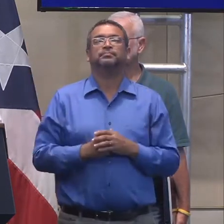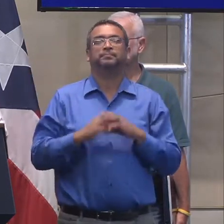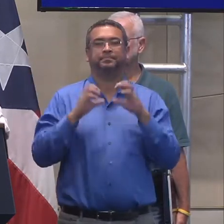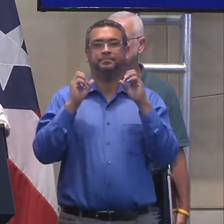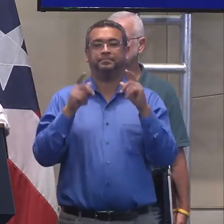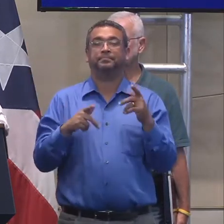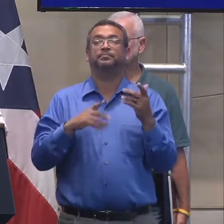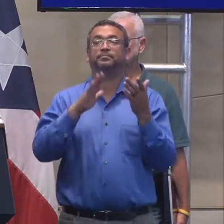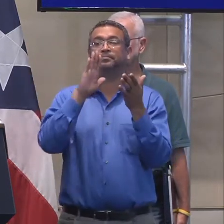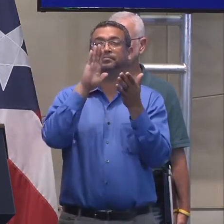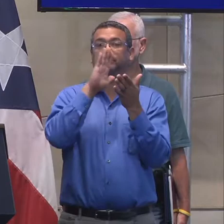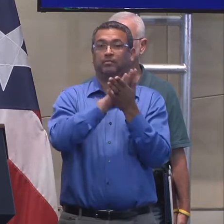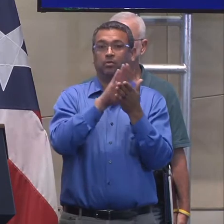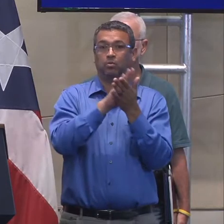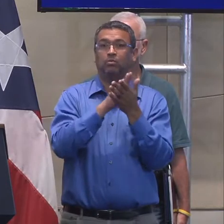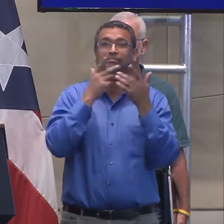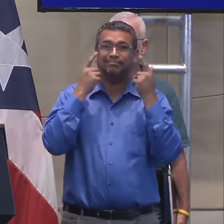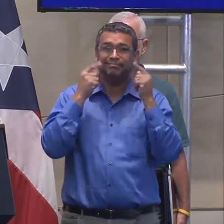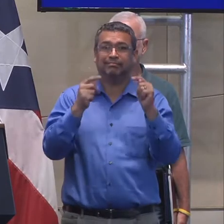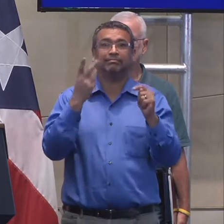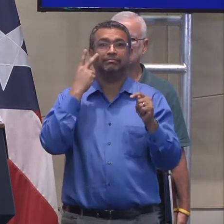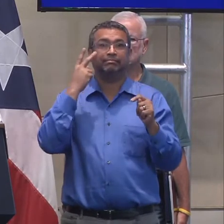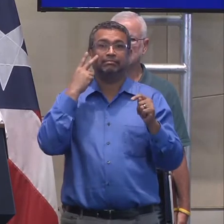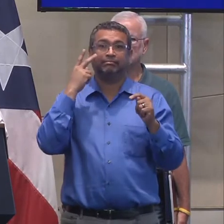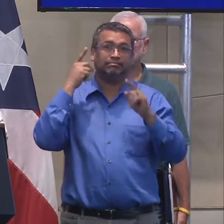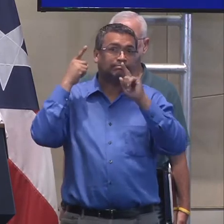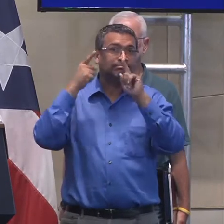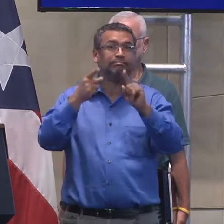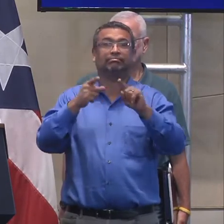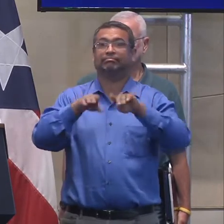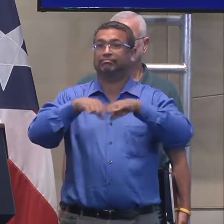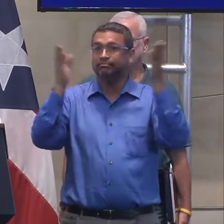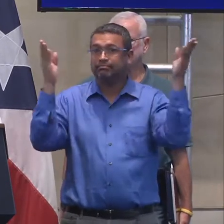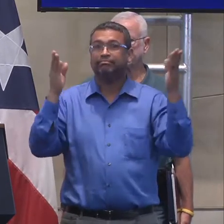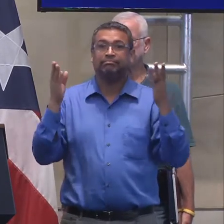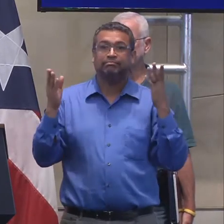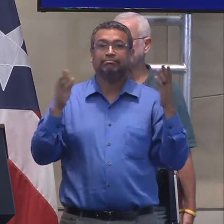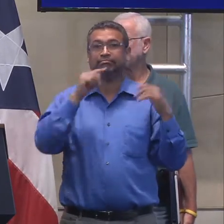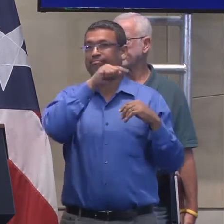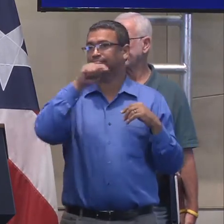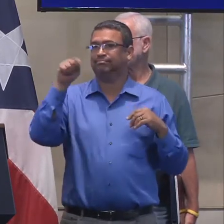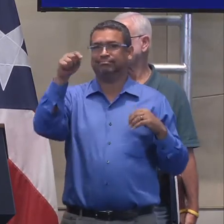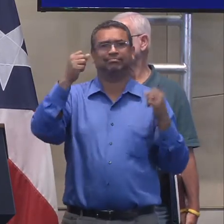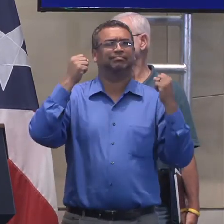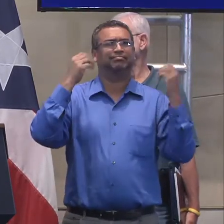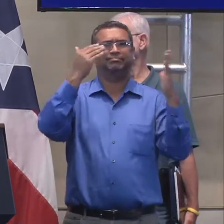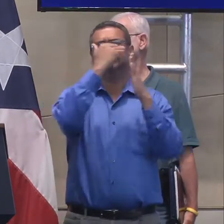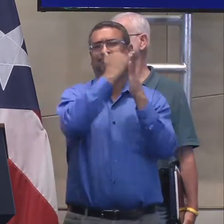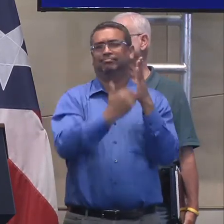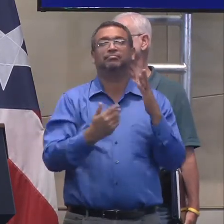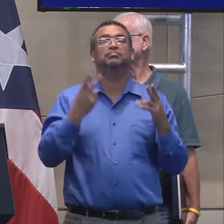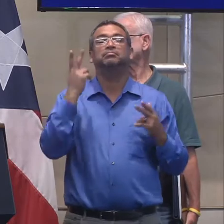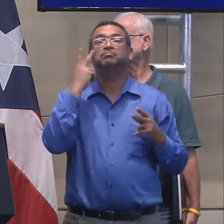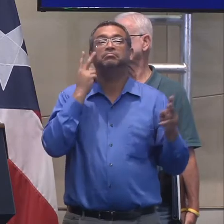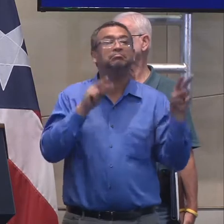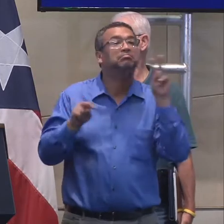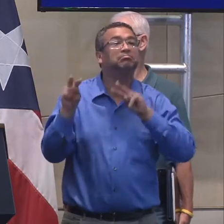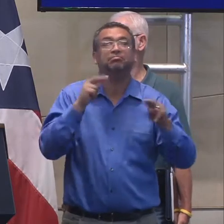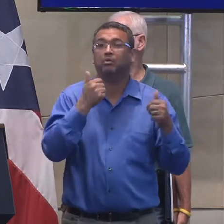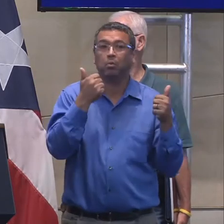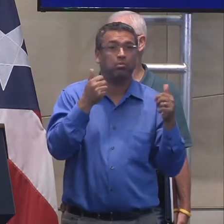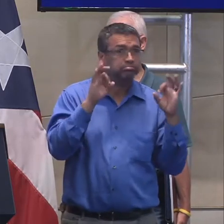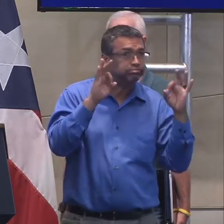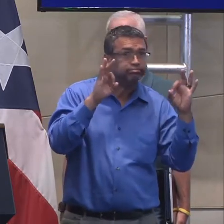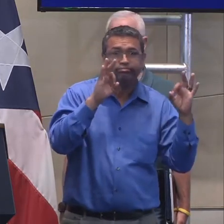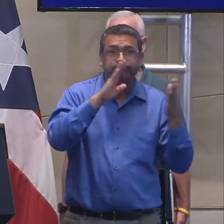esfuerzo para comenzar a abrir las escuelas continúan, seguimos agregando datos, son muchas escuelas, para ver cuáles están funcionales, cuáles